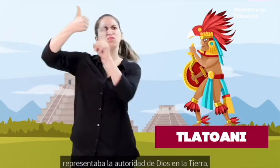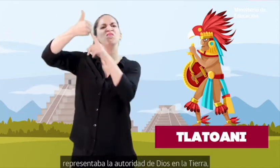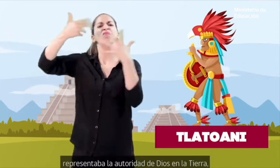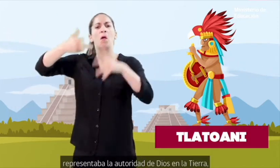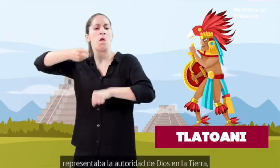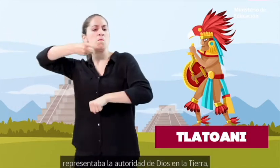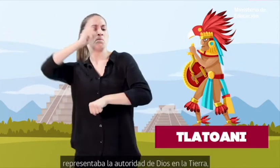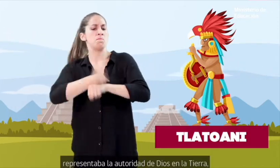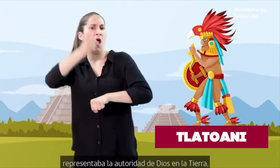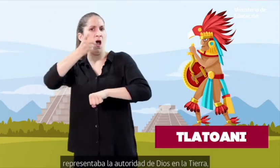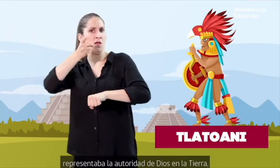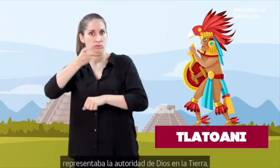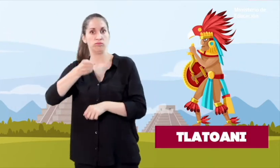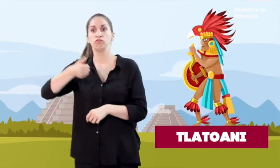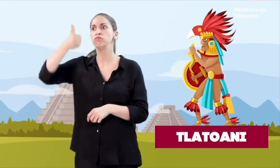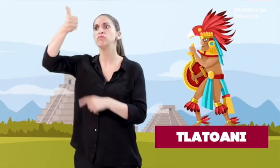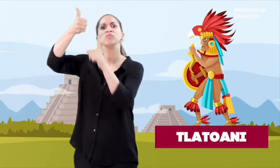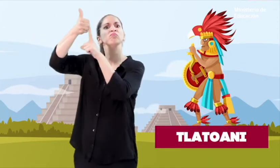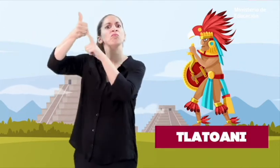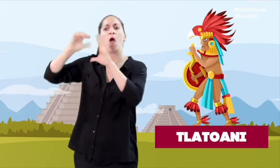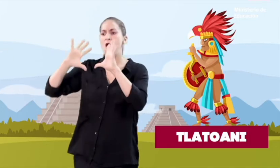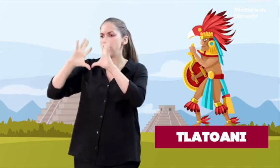autoridad de Dios en la tierra,